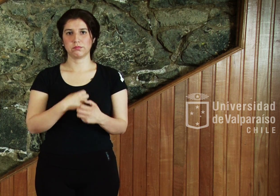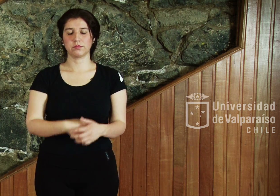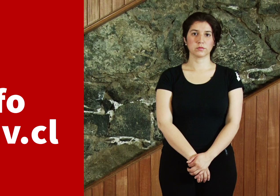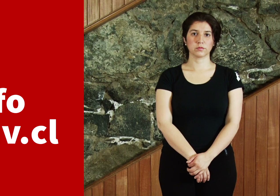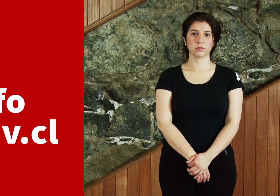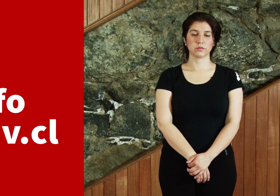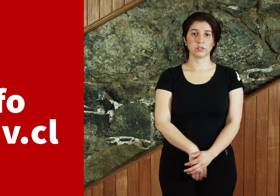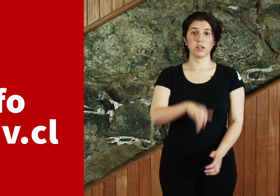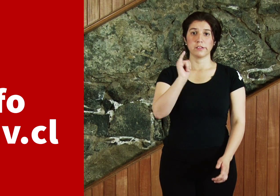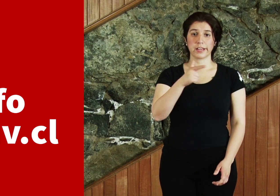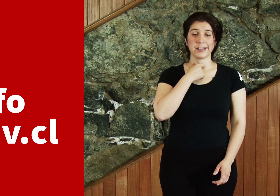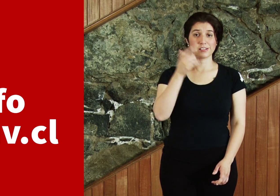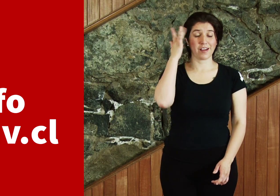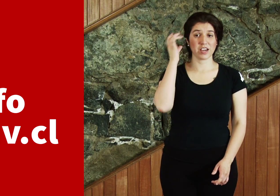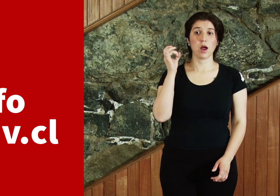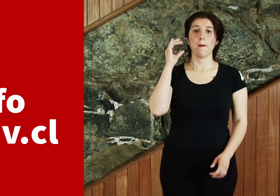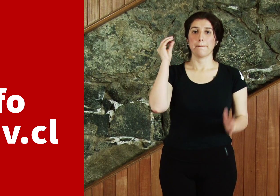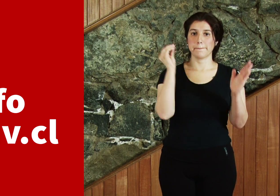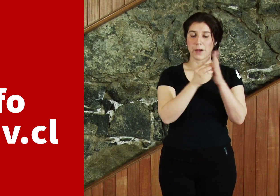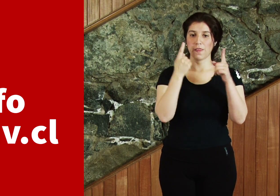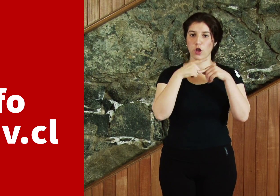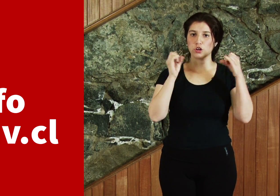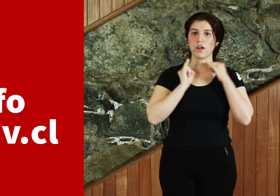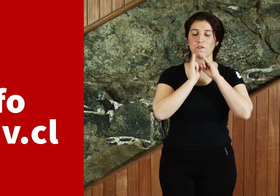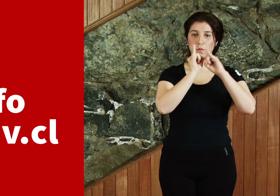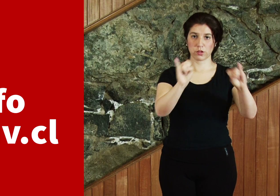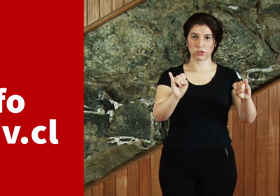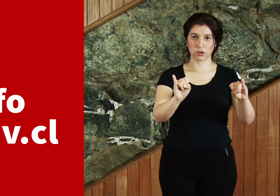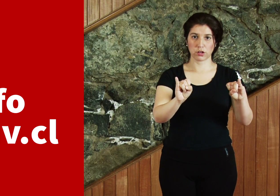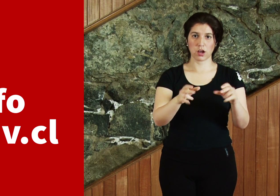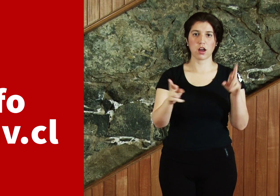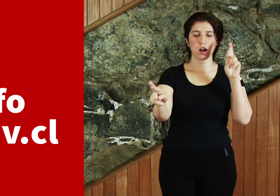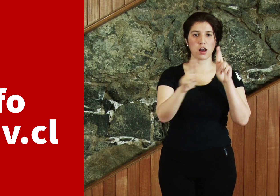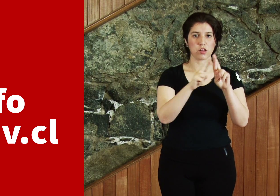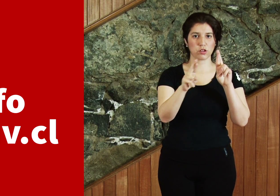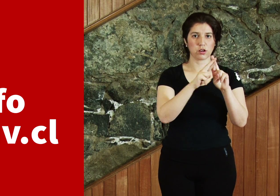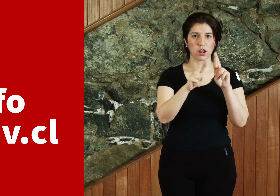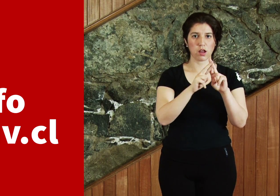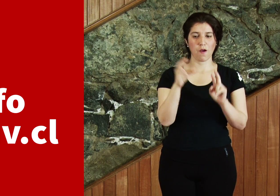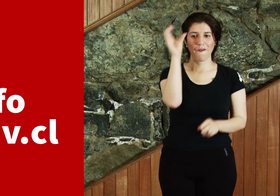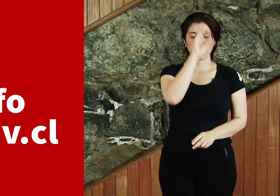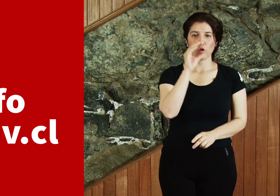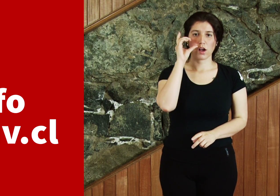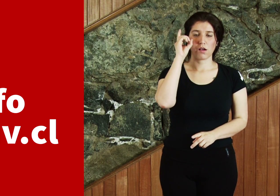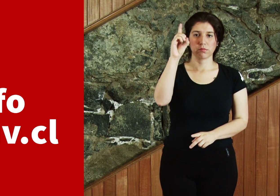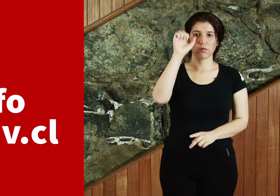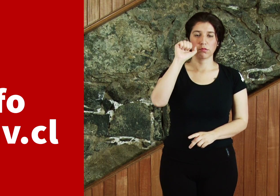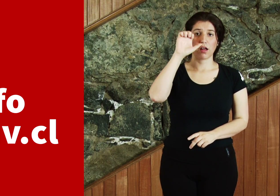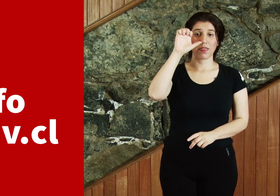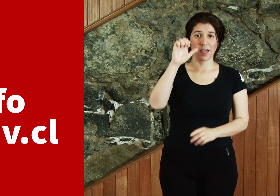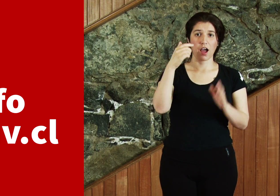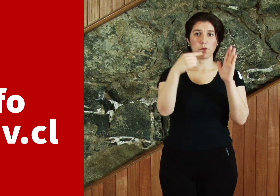Si quieres saber más de estas y otras informaciones relacionadas, ingresa a dae.uv.cl.